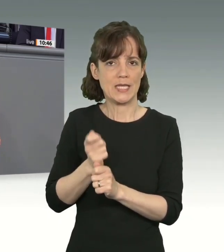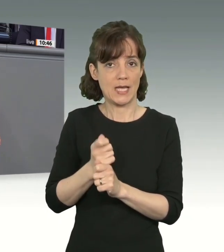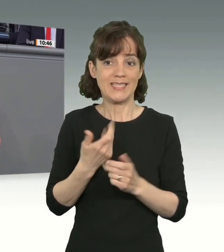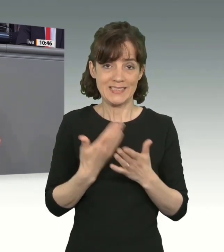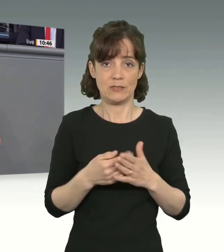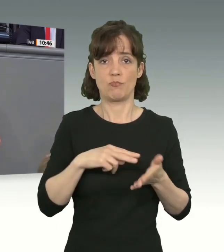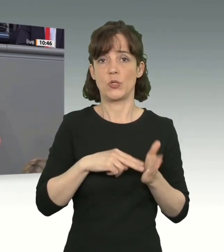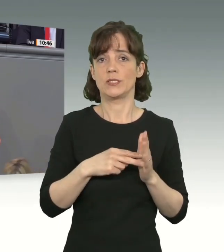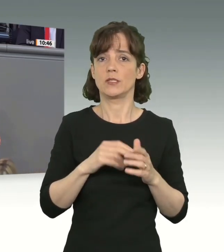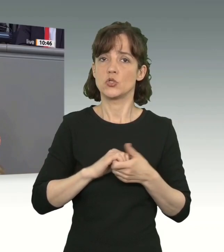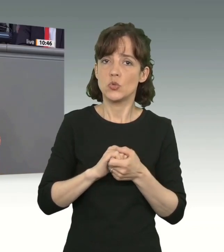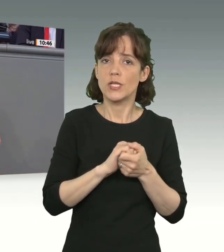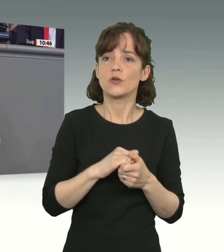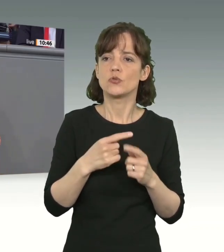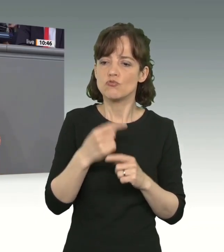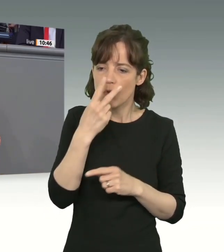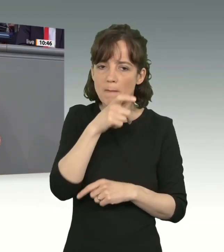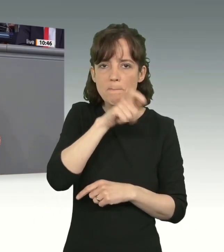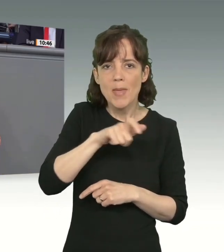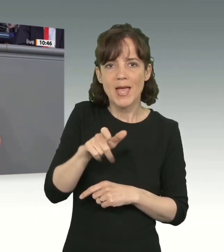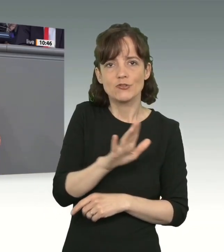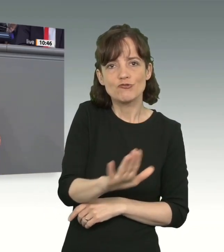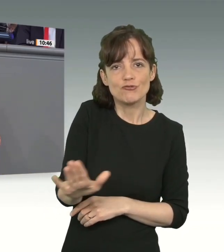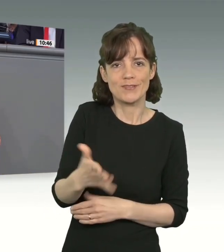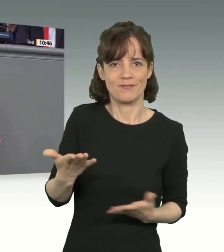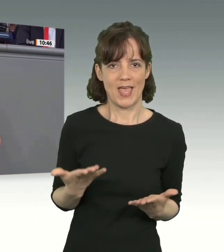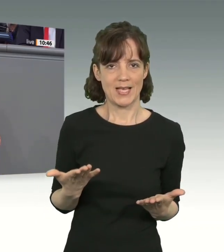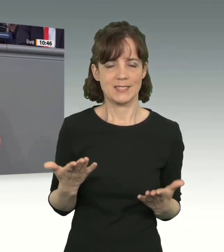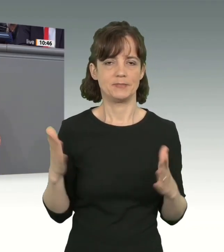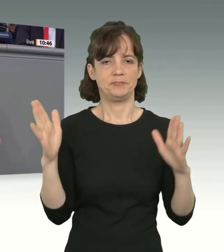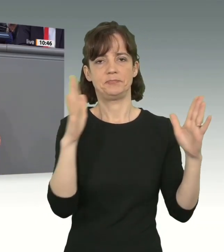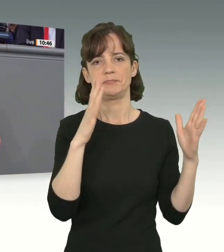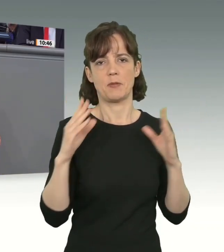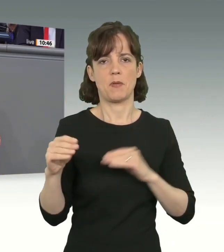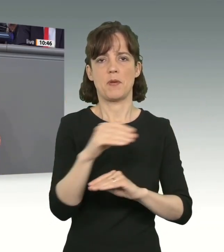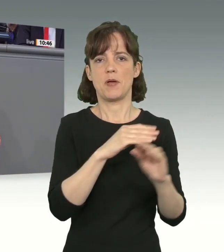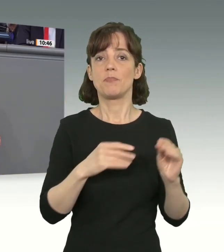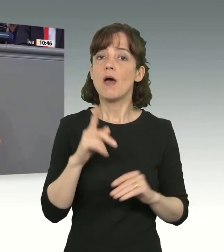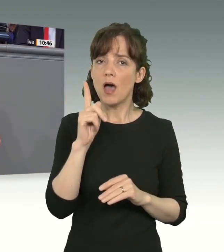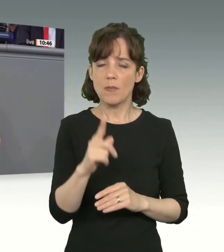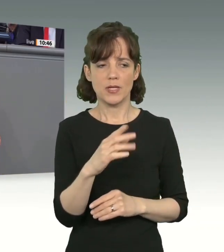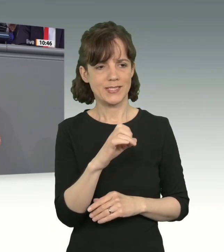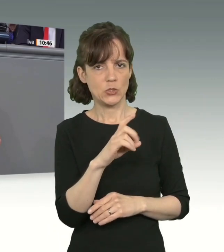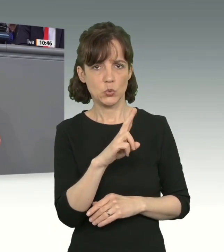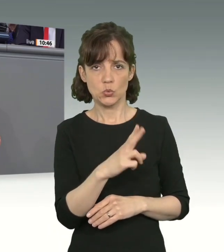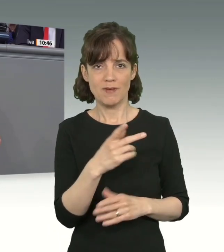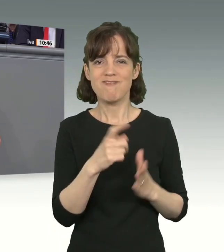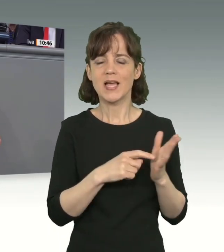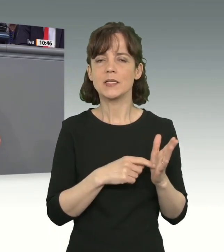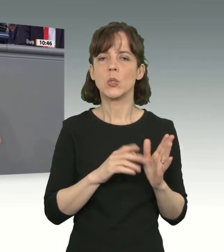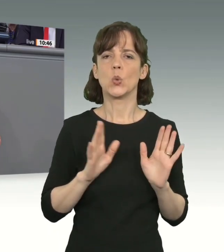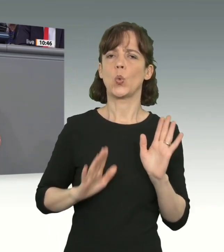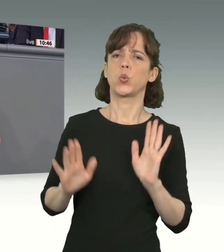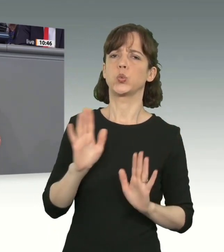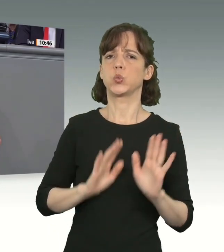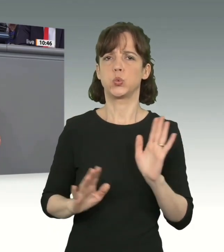solidarisch ist und auf die Menschen schaut. Aber die Union nimmt es mit Fakten nicht so genau und